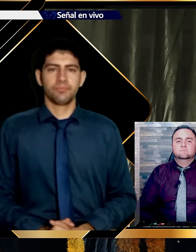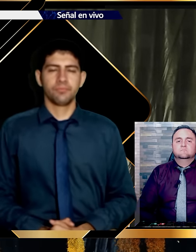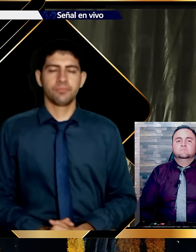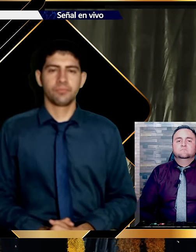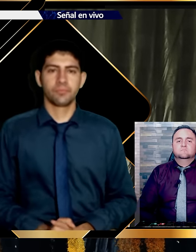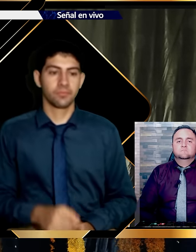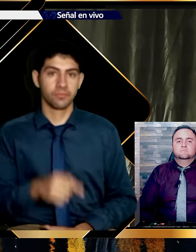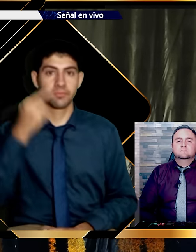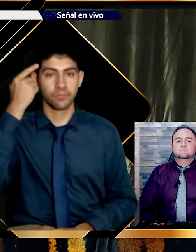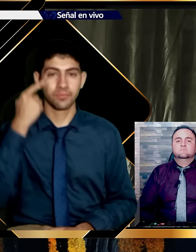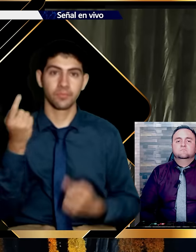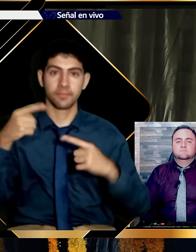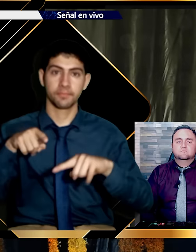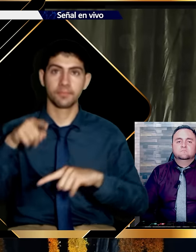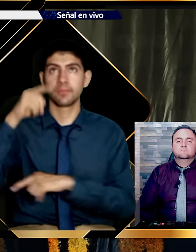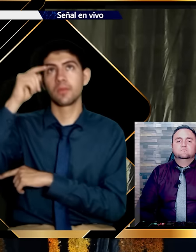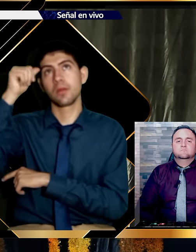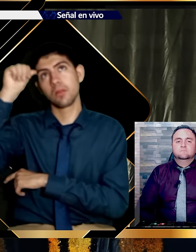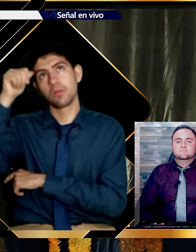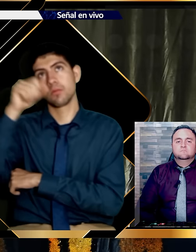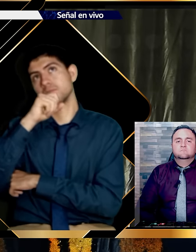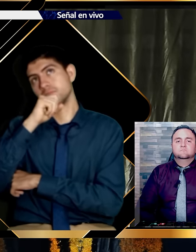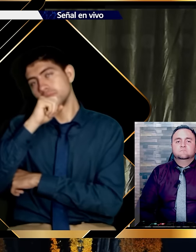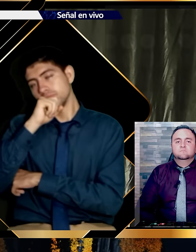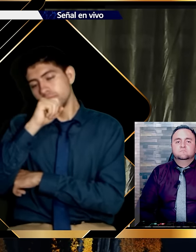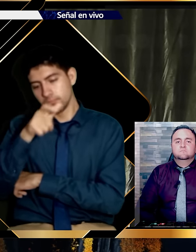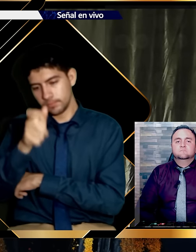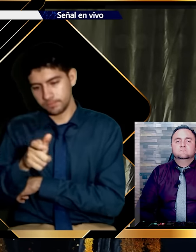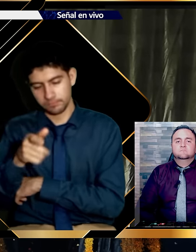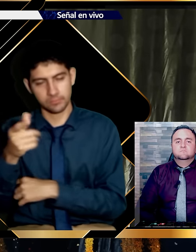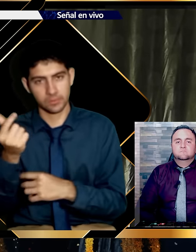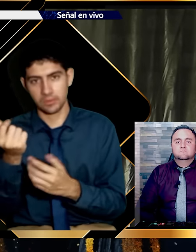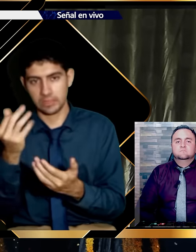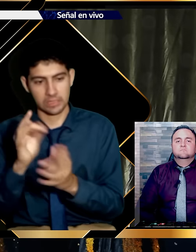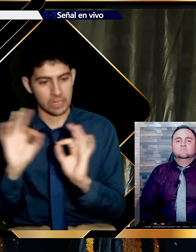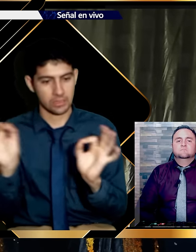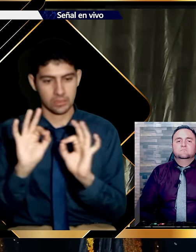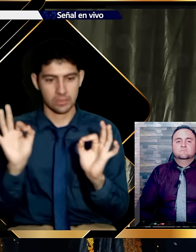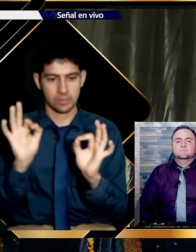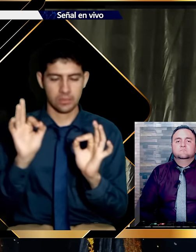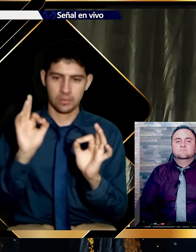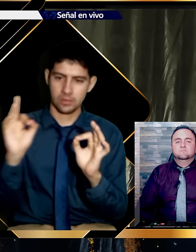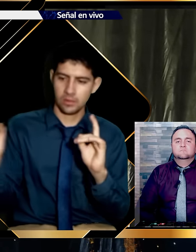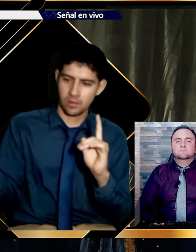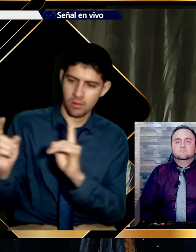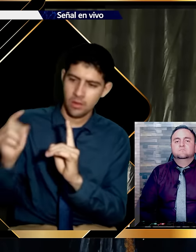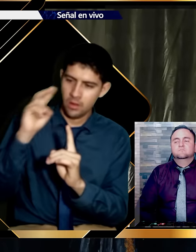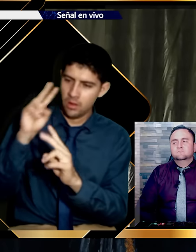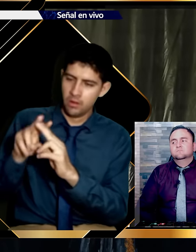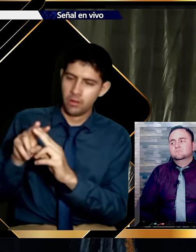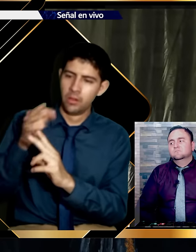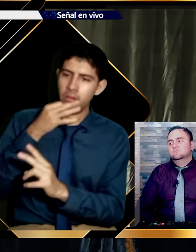añadirle para que estemos más seguros. El que un día también se acordó de los pobres. Justo cuando una mujer se